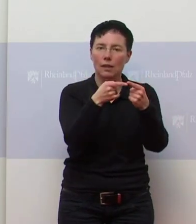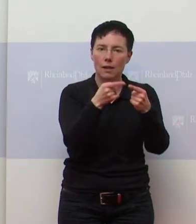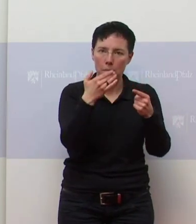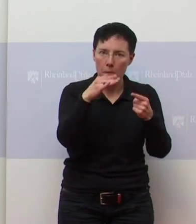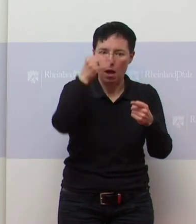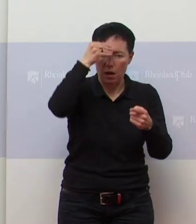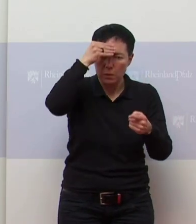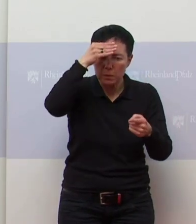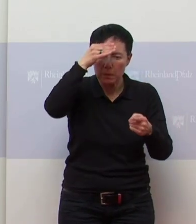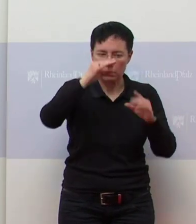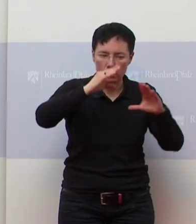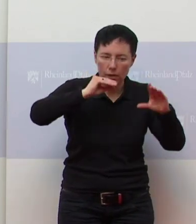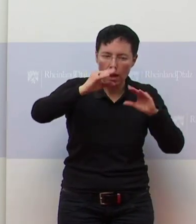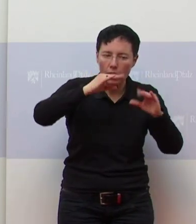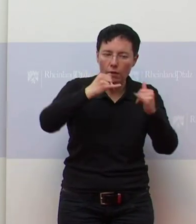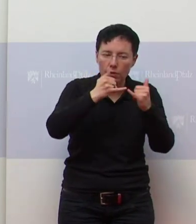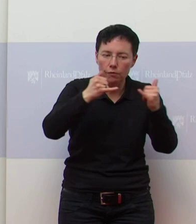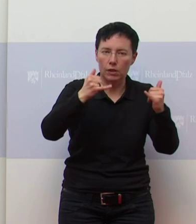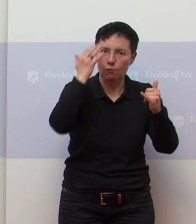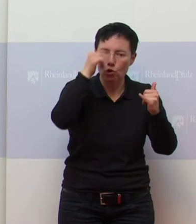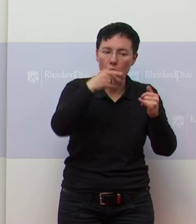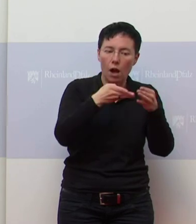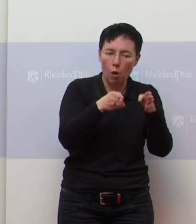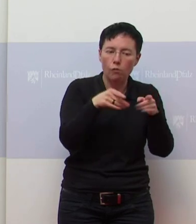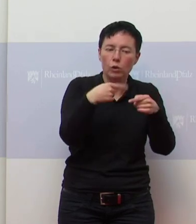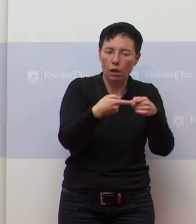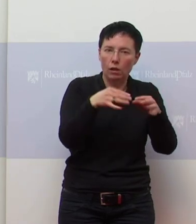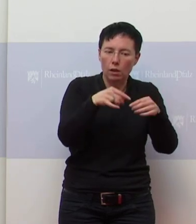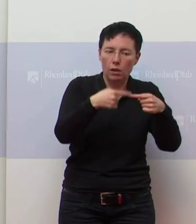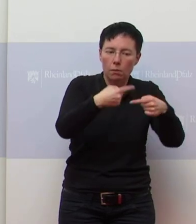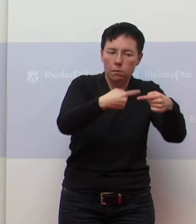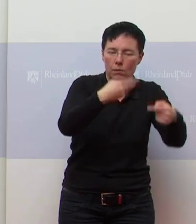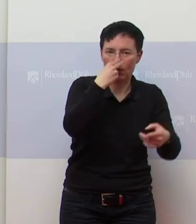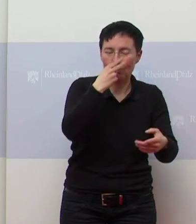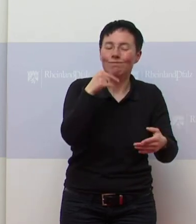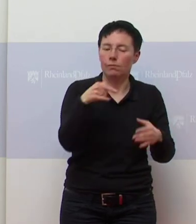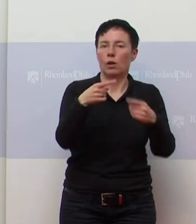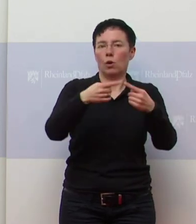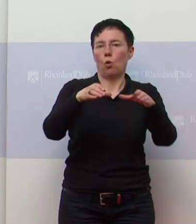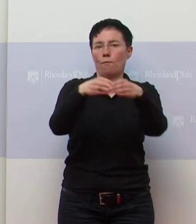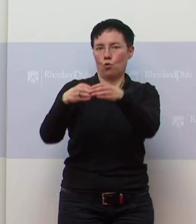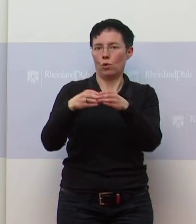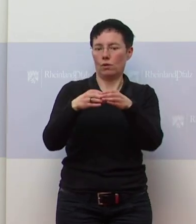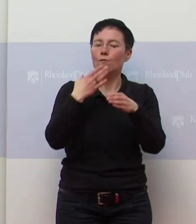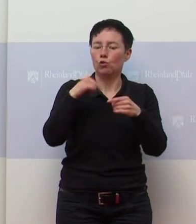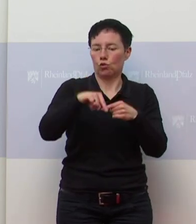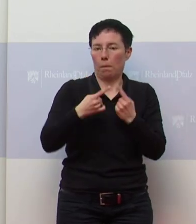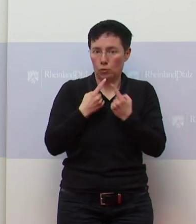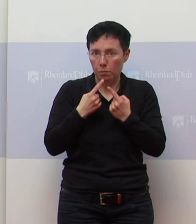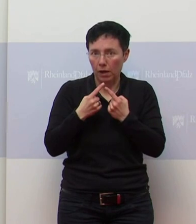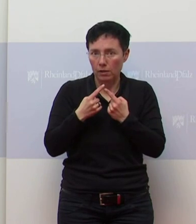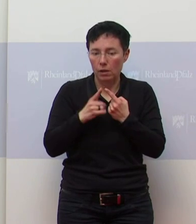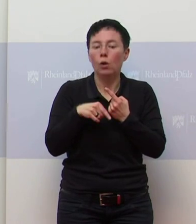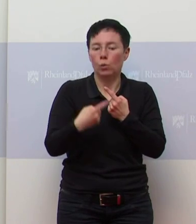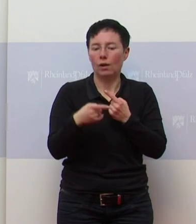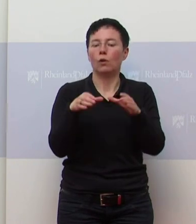Paket von Rahmenbedingungen, die werden wir jetzt besprechen mit den Kommunen. Und dann können die sich dann auch in aller Ruhe auf den Weg machen und überlegen, ist das was für uns oder ist das